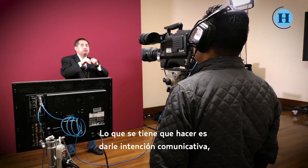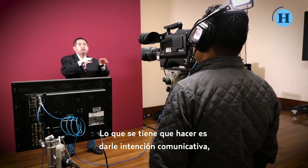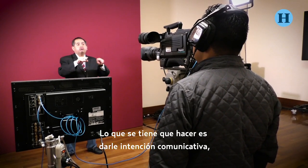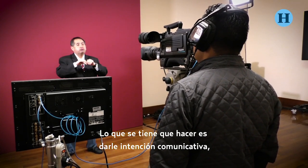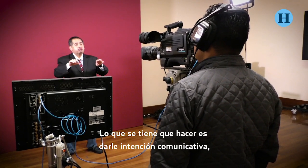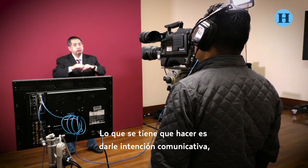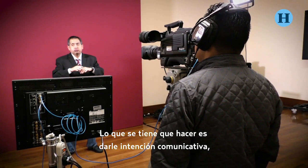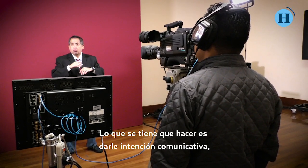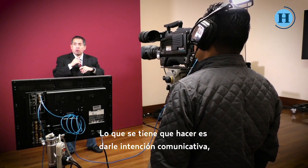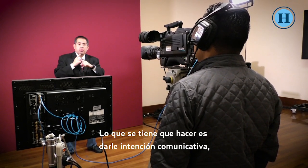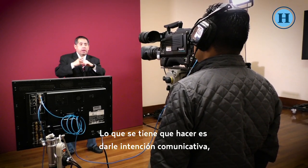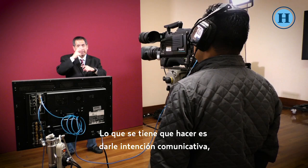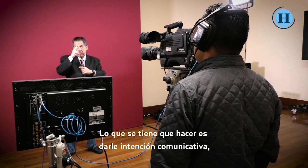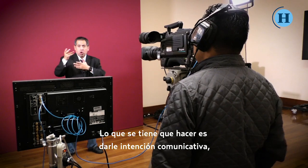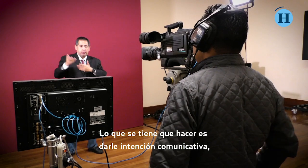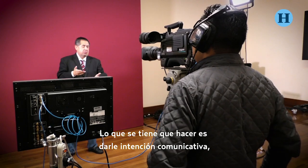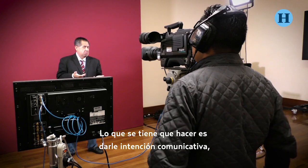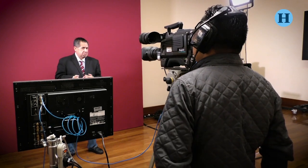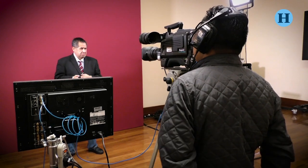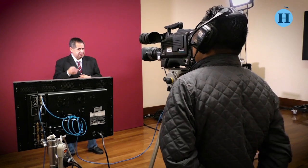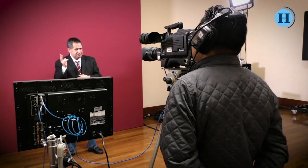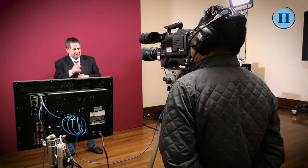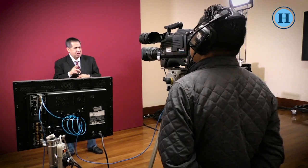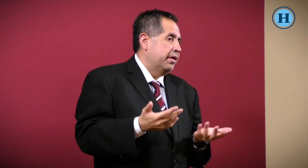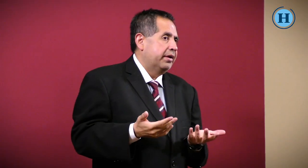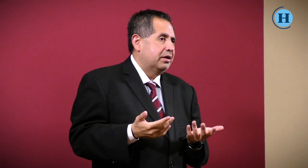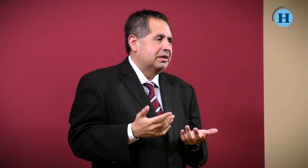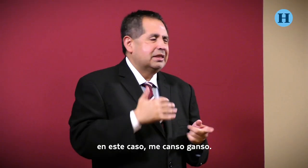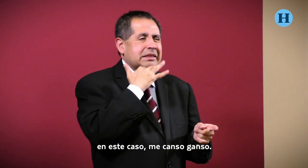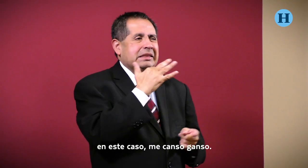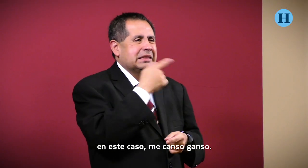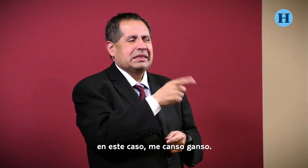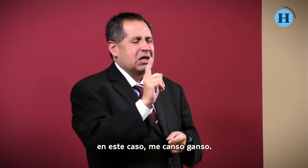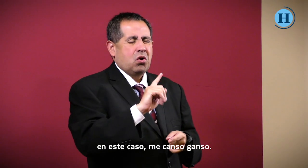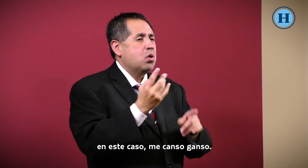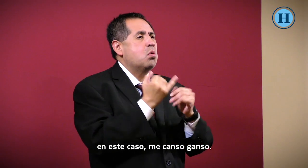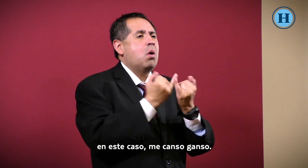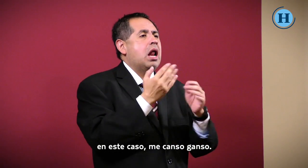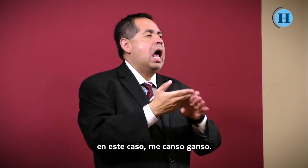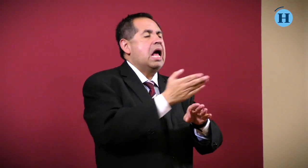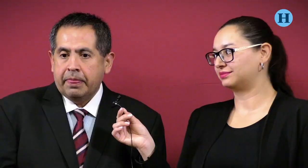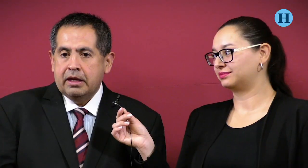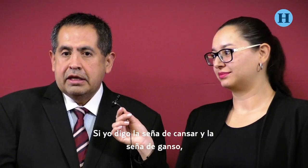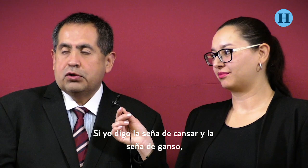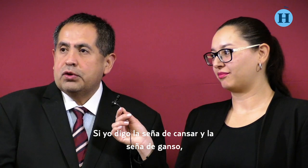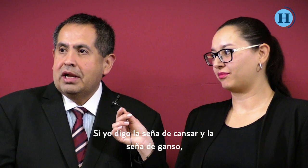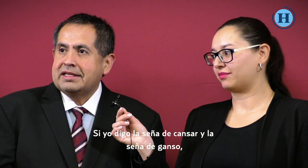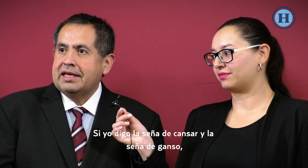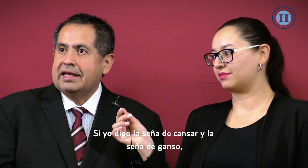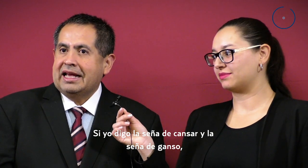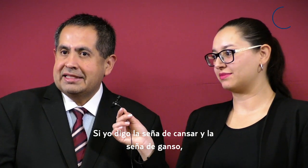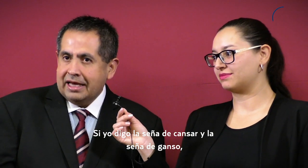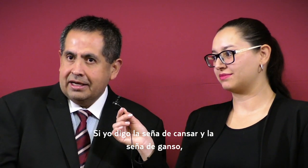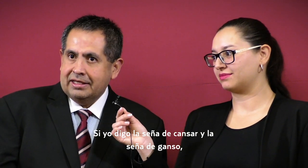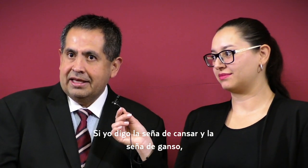Lo que se tiene que hacer es dar la intención comunicativa, que sería, en este caso, me canso ganso. Si yo digo la